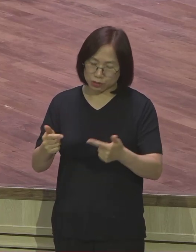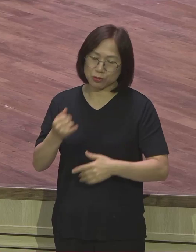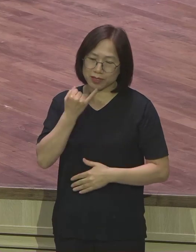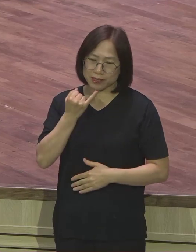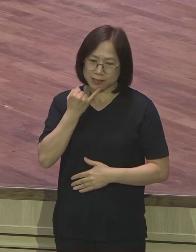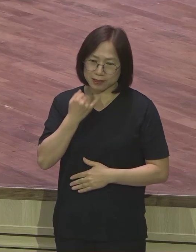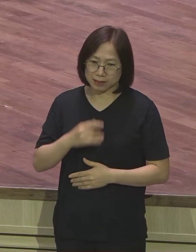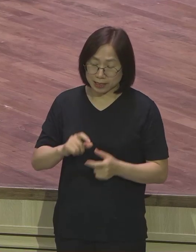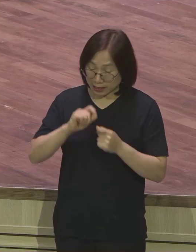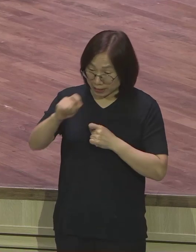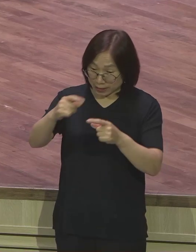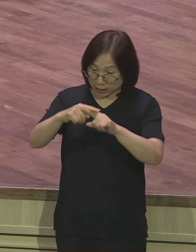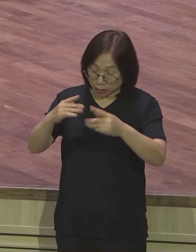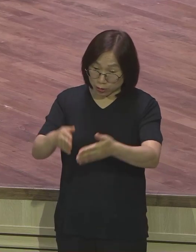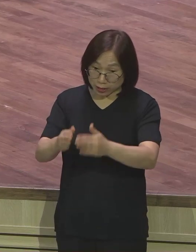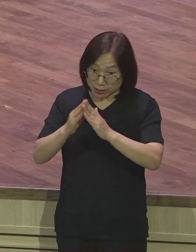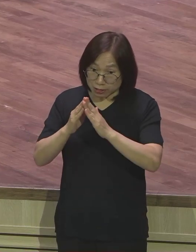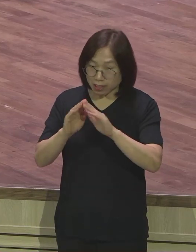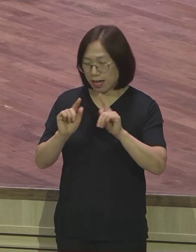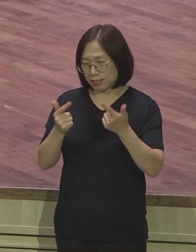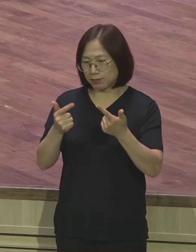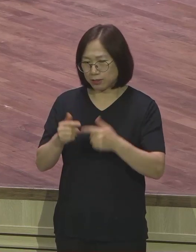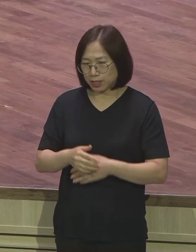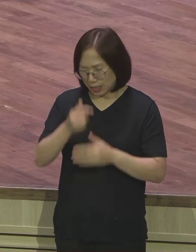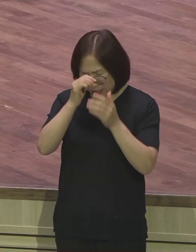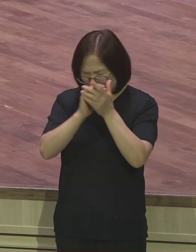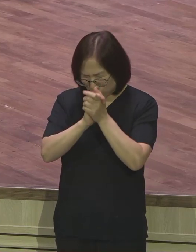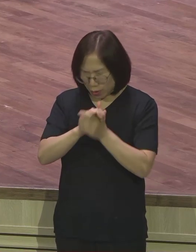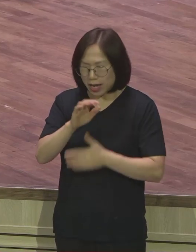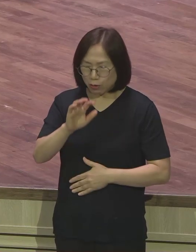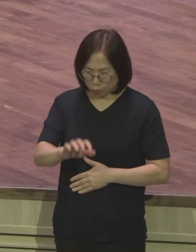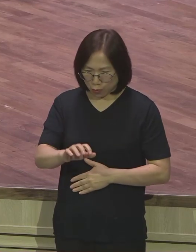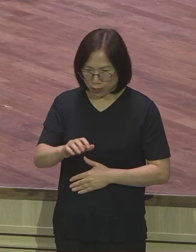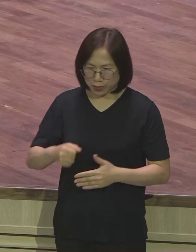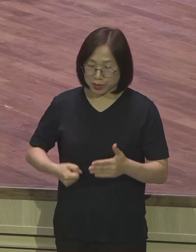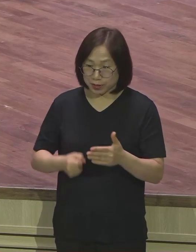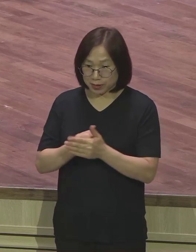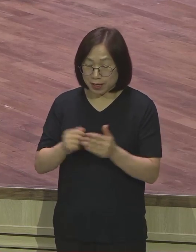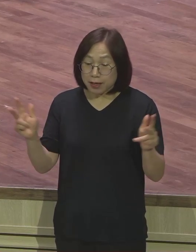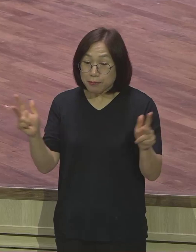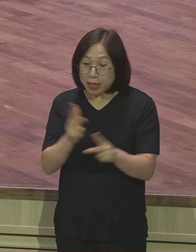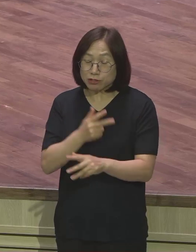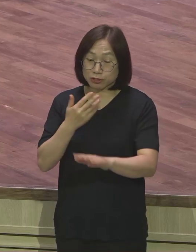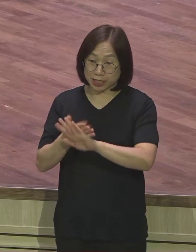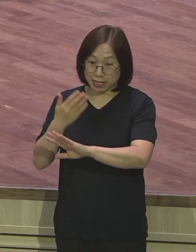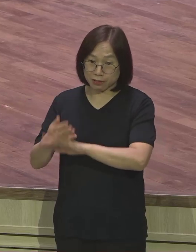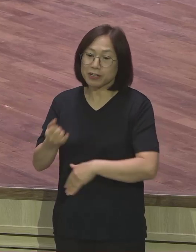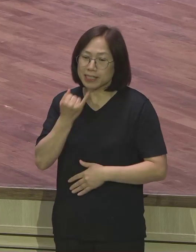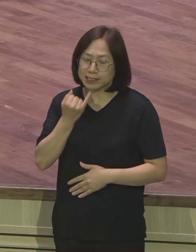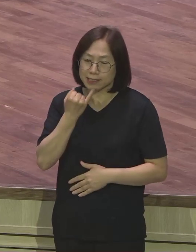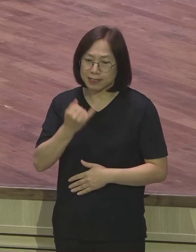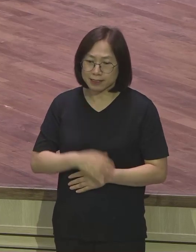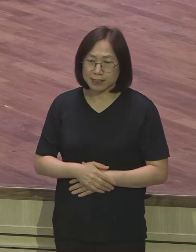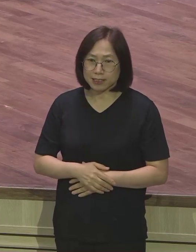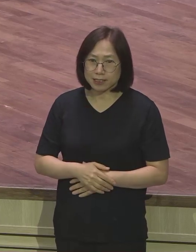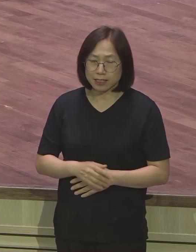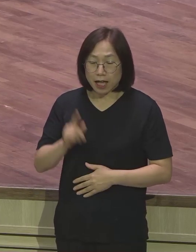지휘교회당을 세우란 말이 아니에요 기도처입니다 매주 달라도 됩니다 장소가 아니 매일 바뀌어도